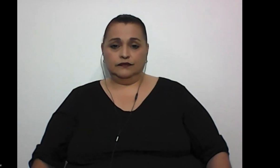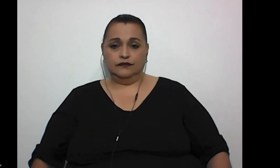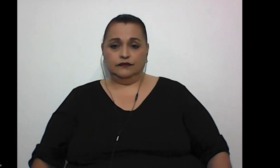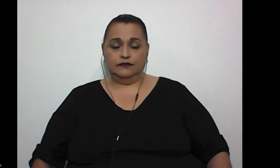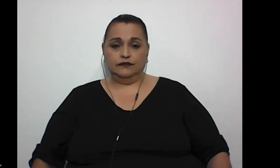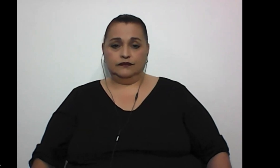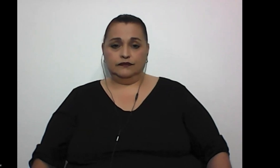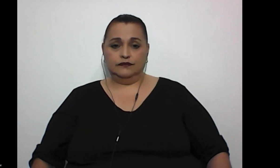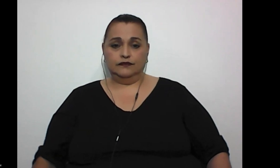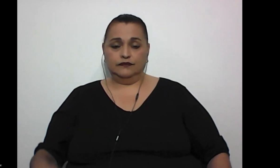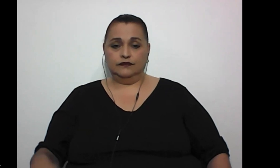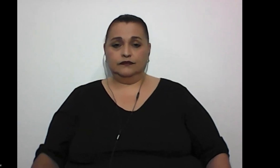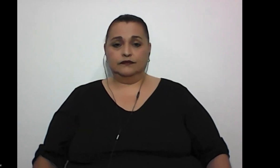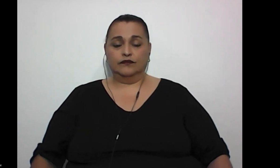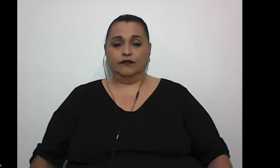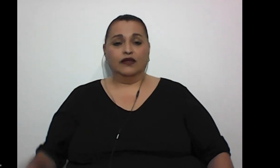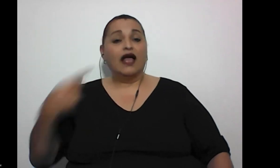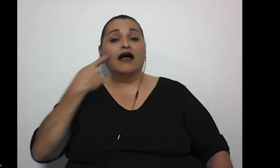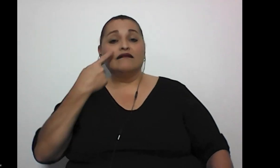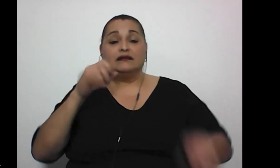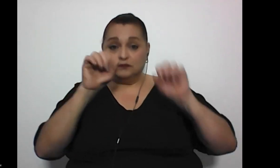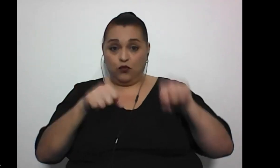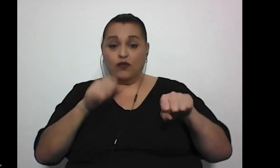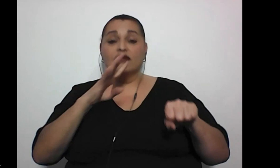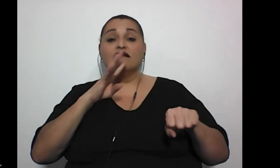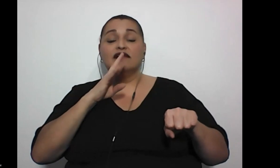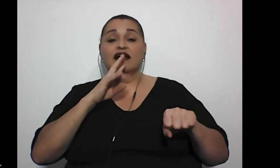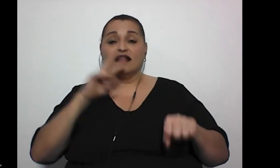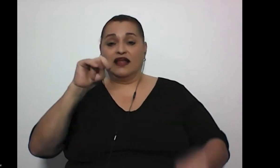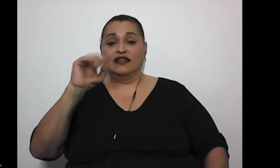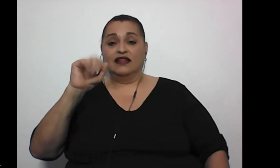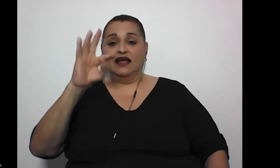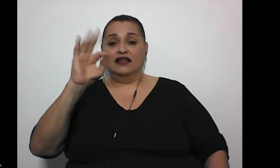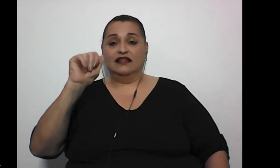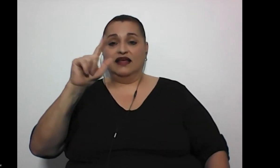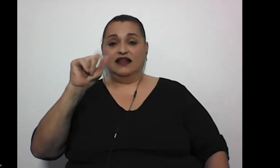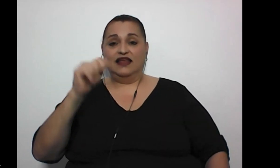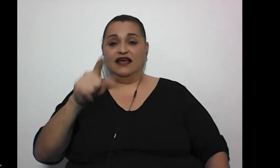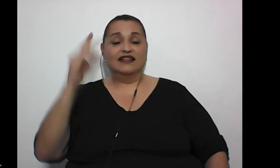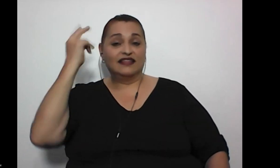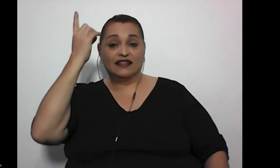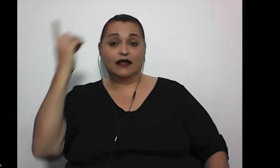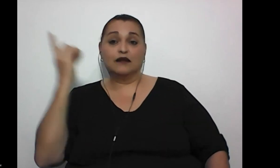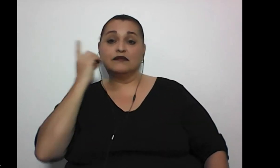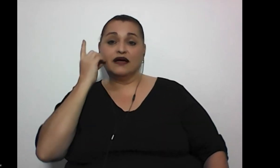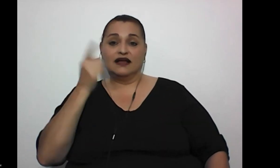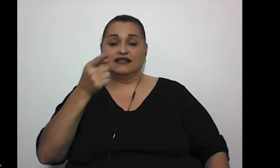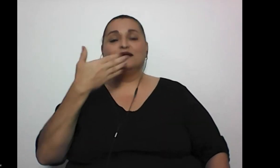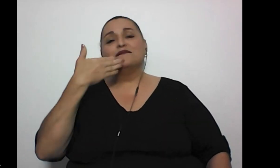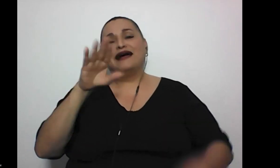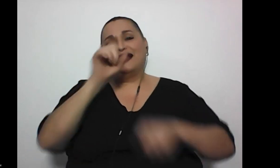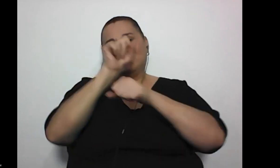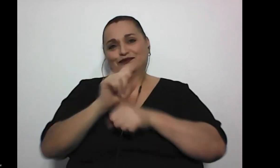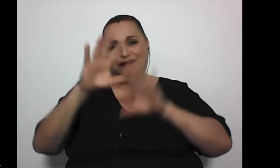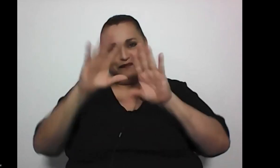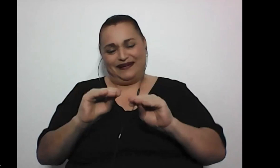vamos a ver si nos puede hablar Natalia Damaris tiene el micrófono parado qué mala costumbre la